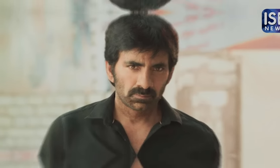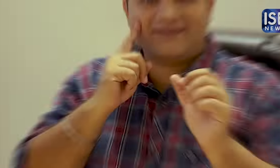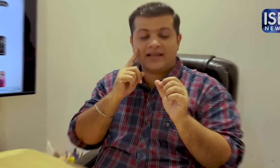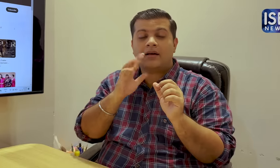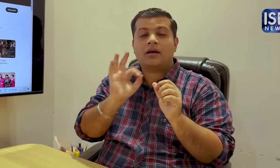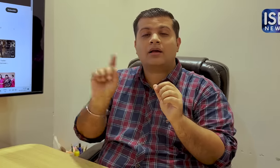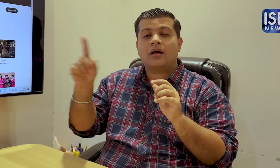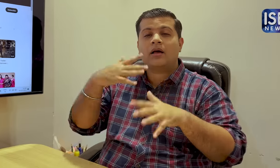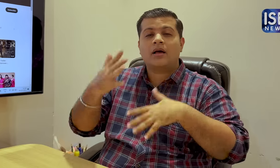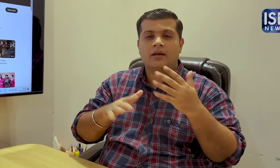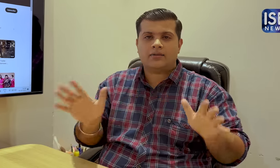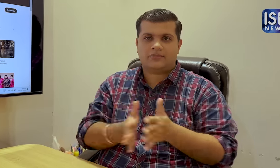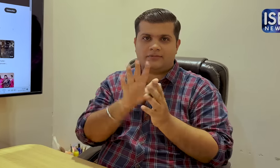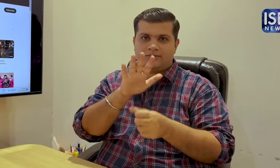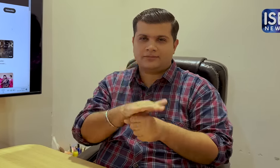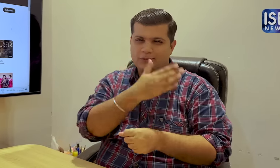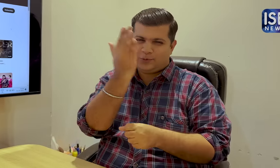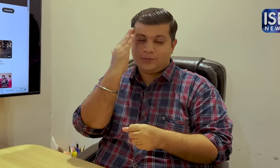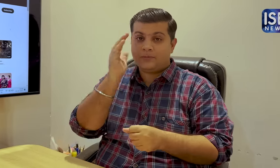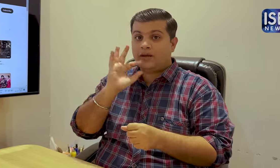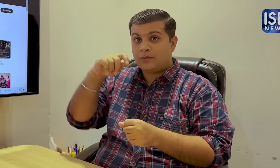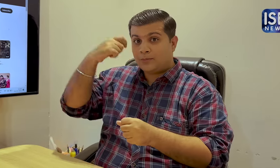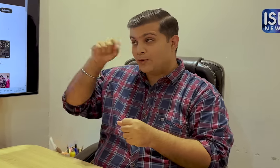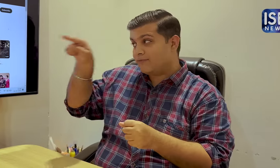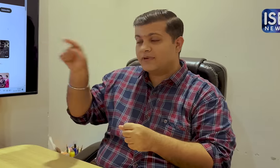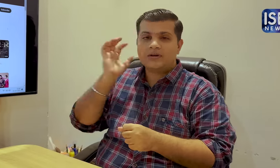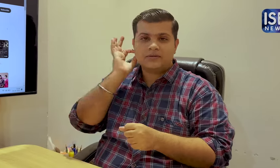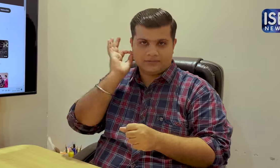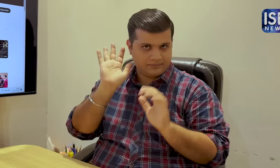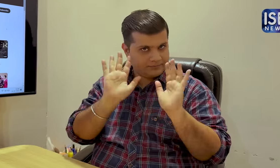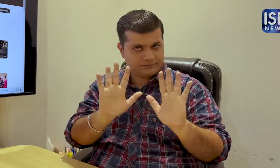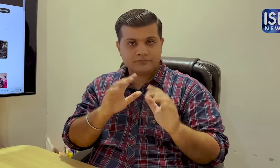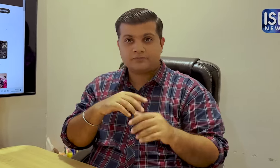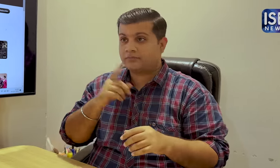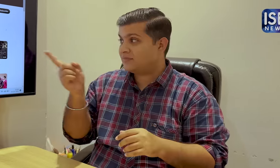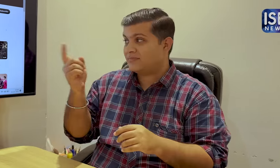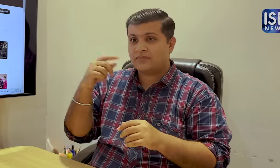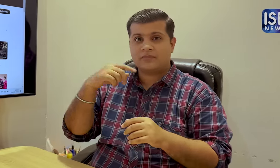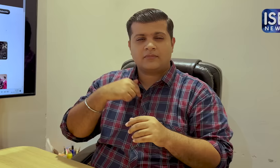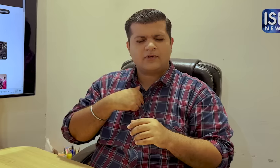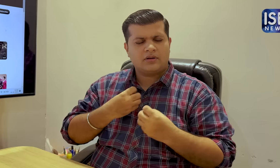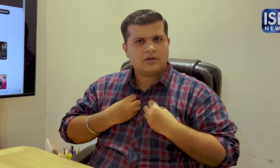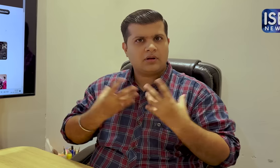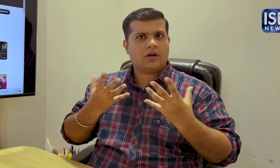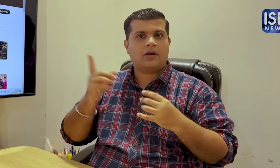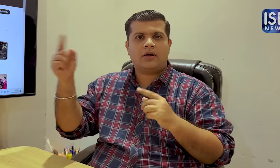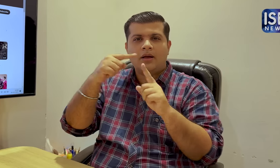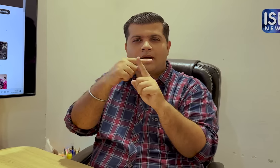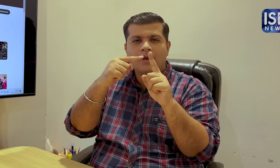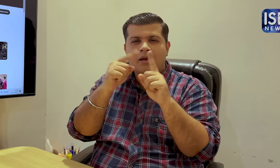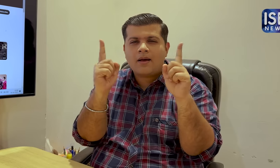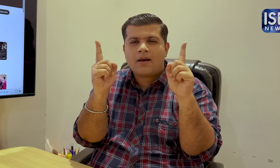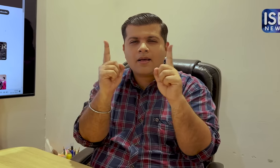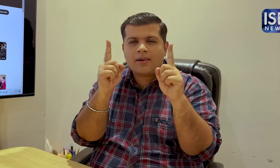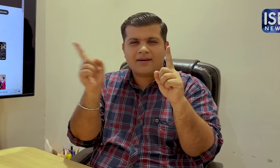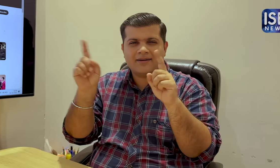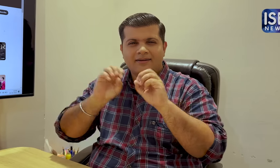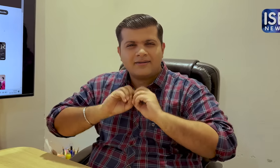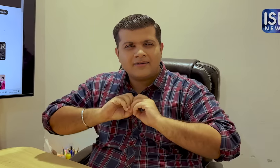आप सभी जानते कि उनका असली साइन नेम है इस फिल्म में उनका साइन नेम ये है ट्रेलर, टेलेगू और हिंदी में रिलीज किया